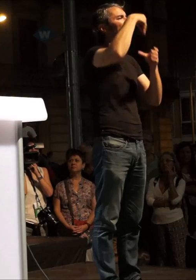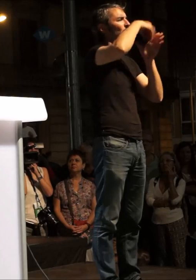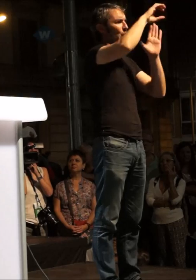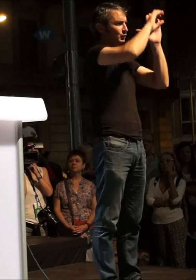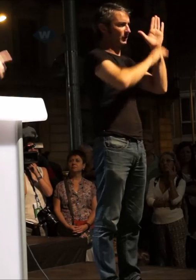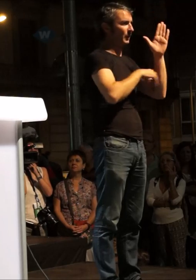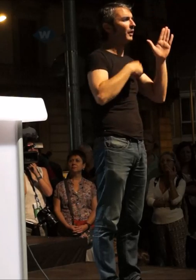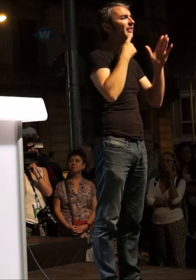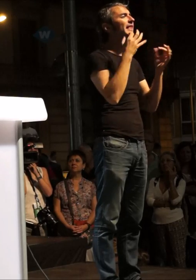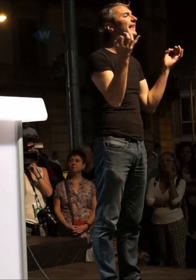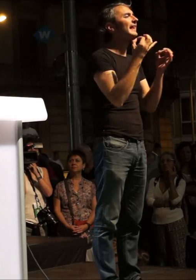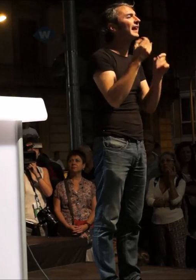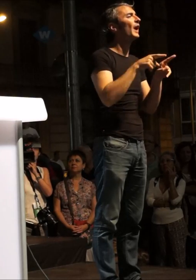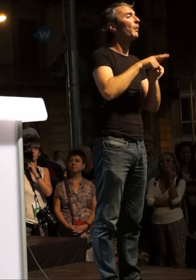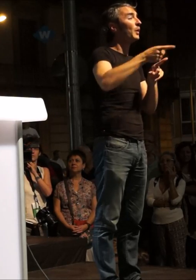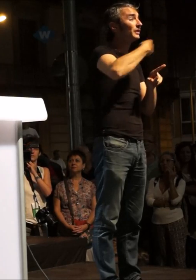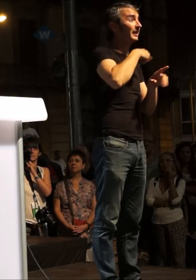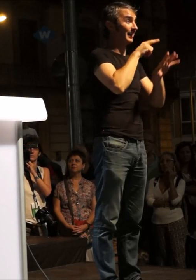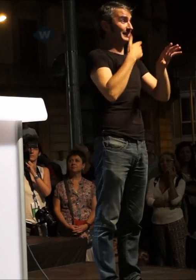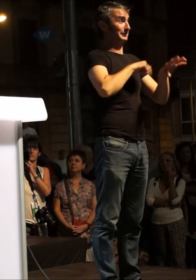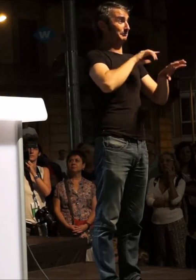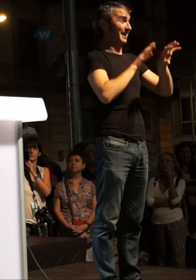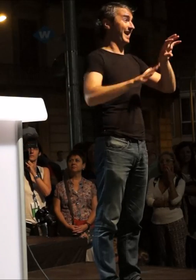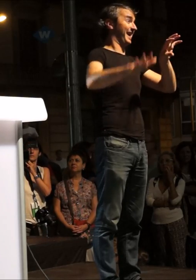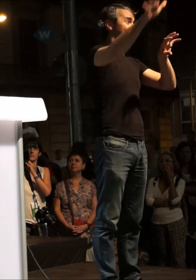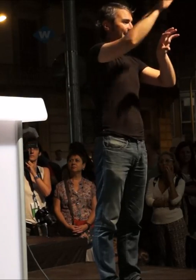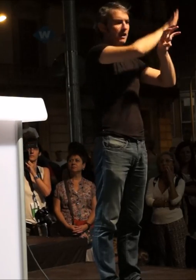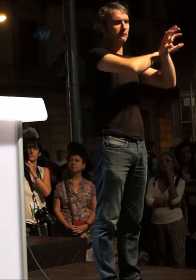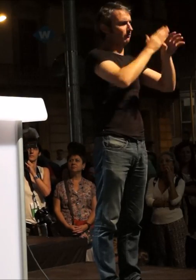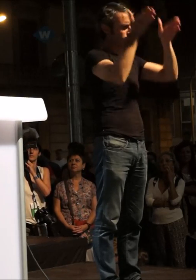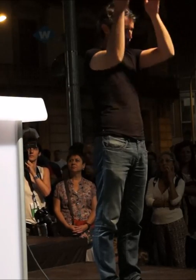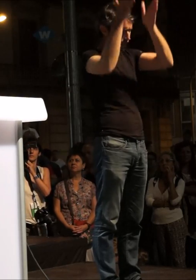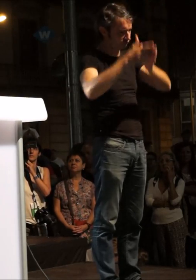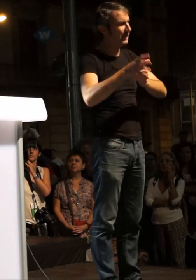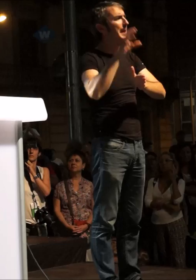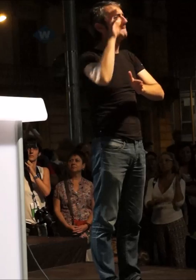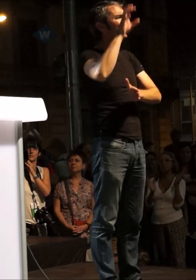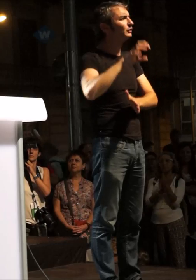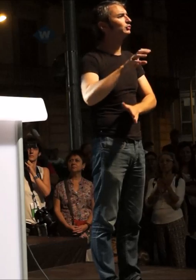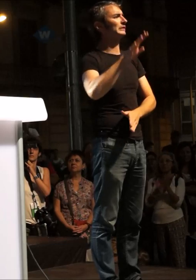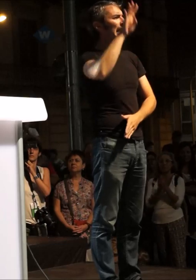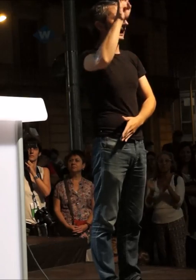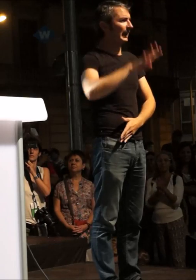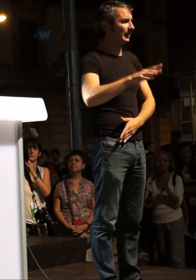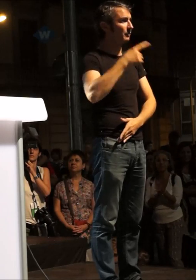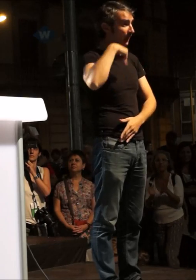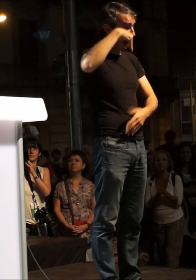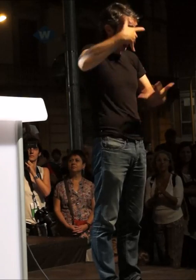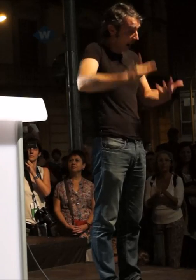I per tant dibuixem la nació sencera que són els països catalans. Avui l'esquerra independentista